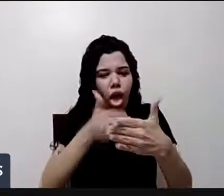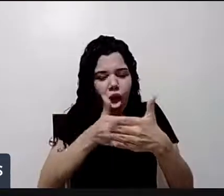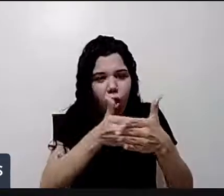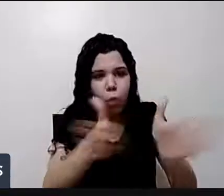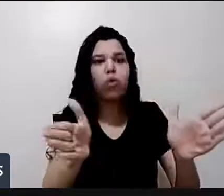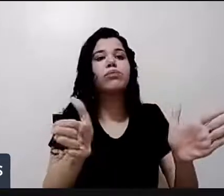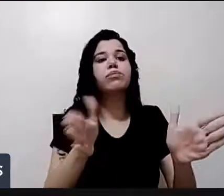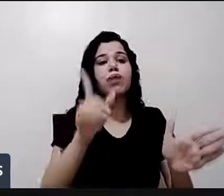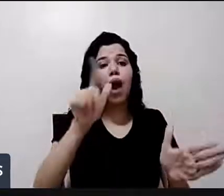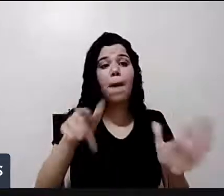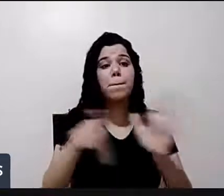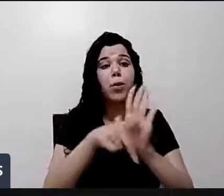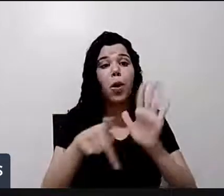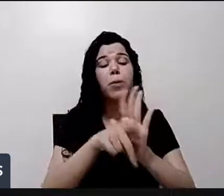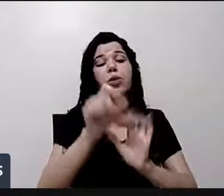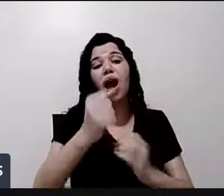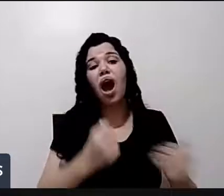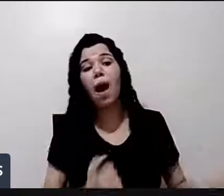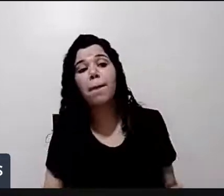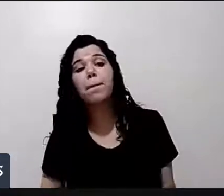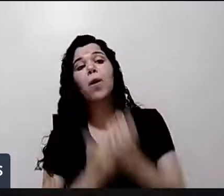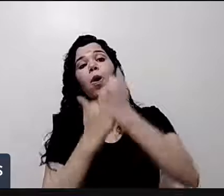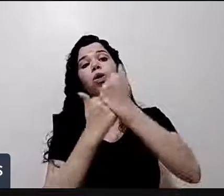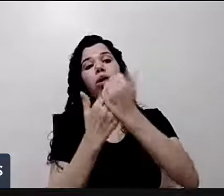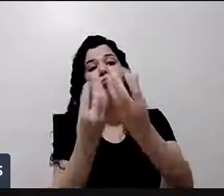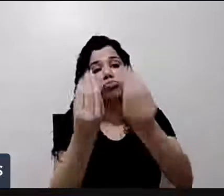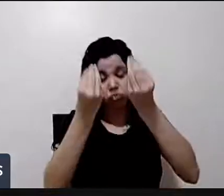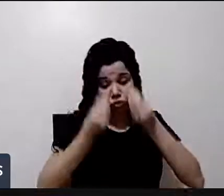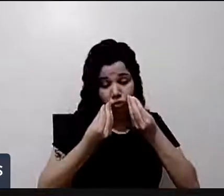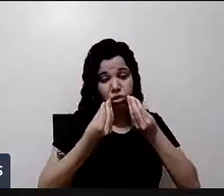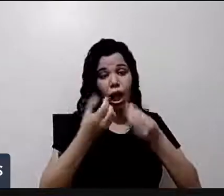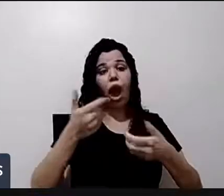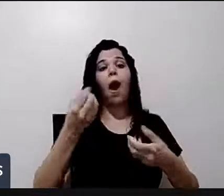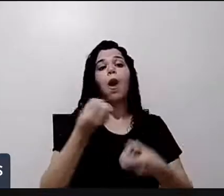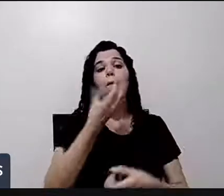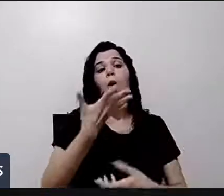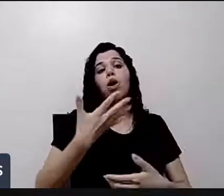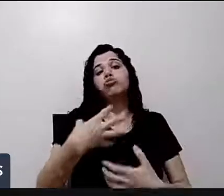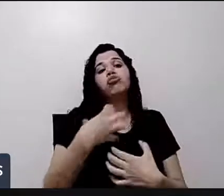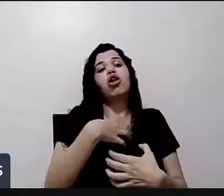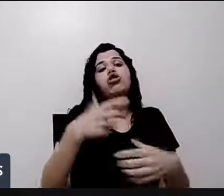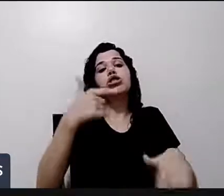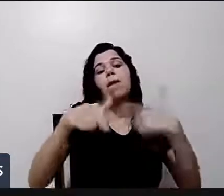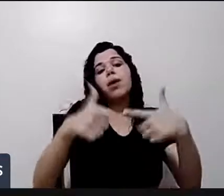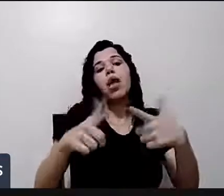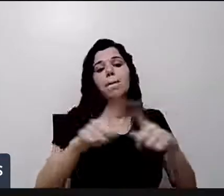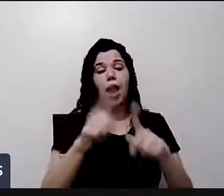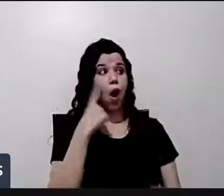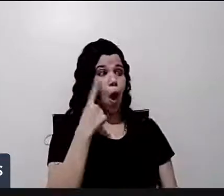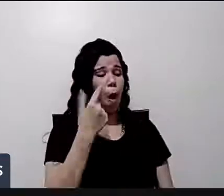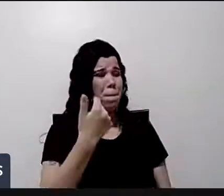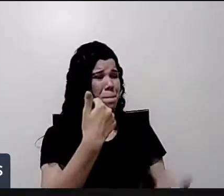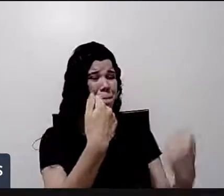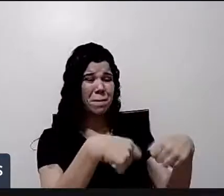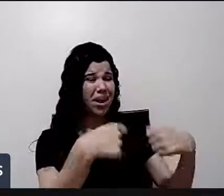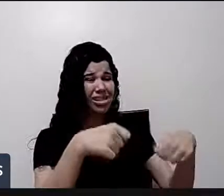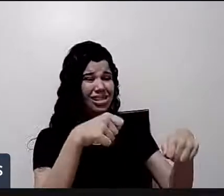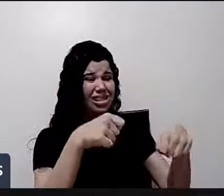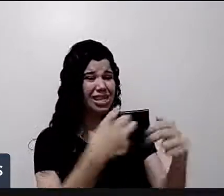nos dar apoio, seria nos dar as condições desse trabalho. Mas cadê? Você não precisa nem fazer muito. Você precisa, pelo